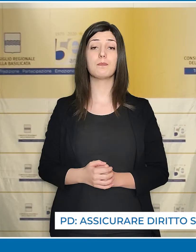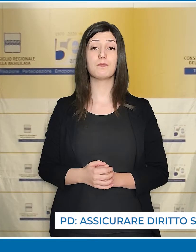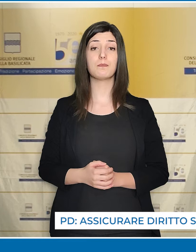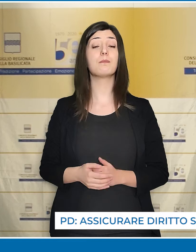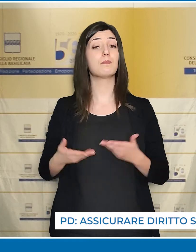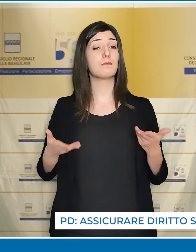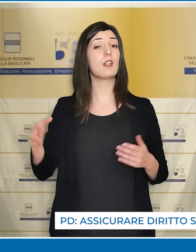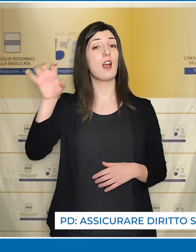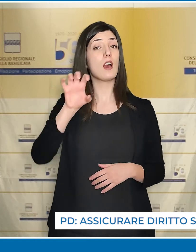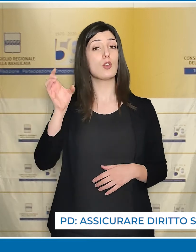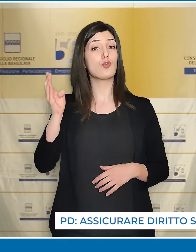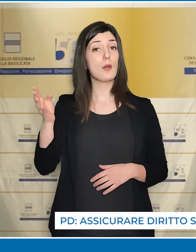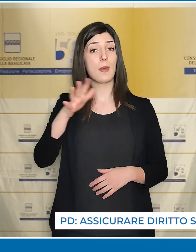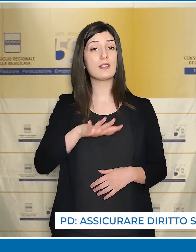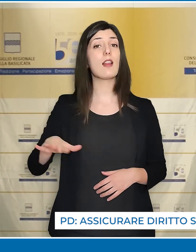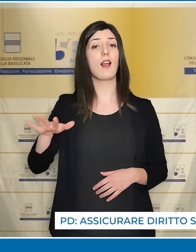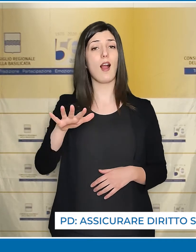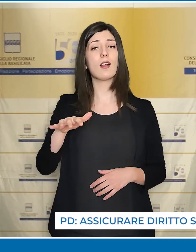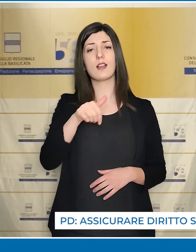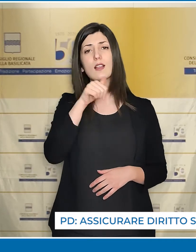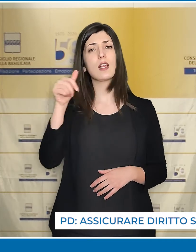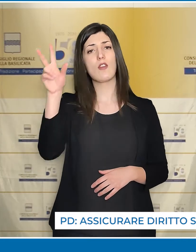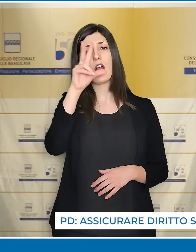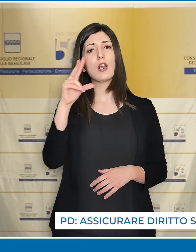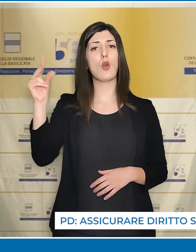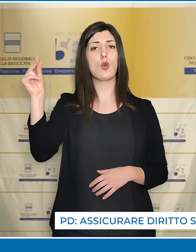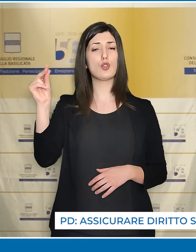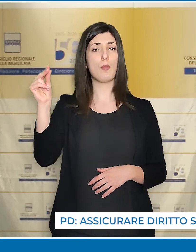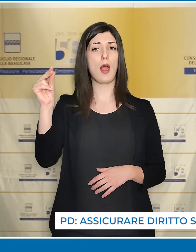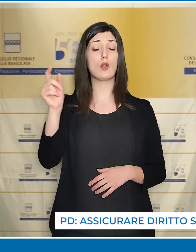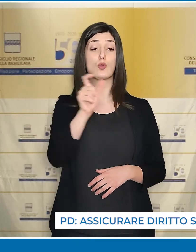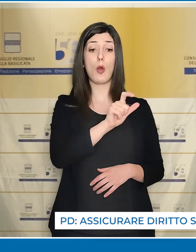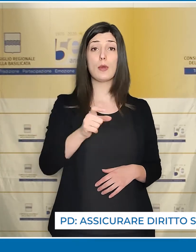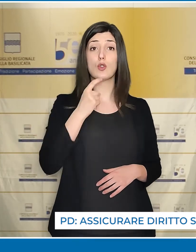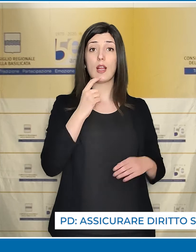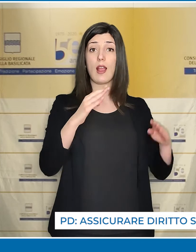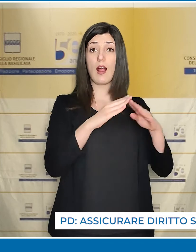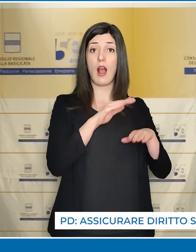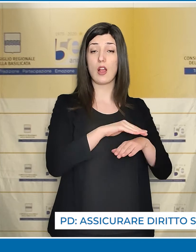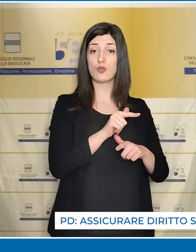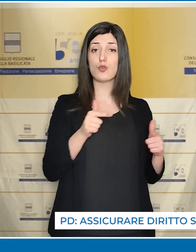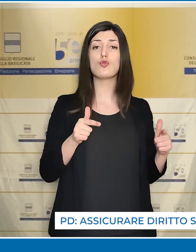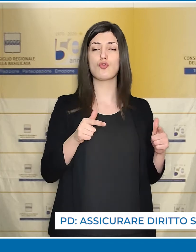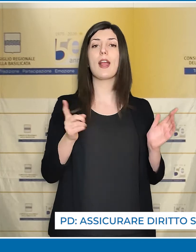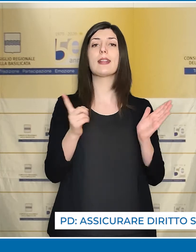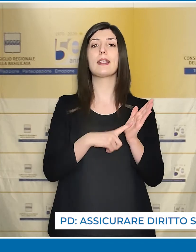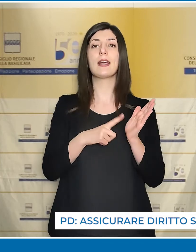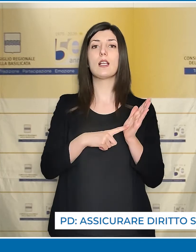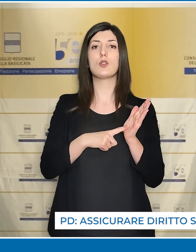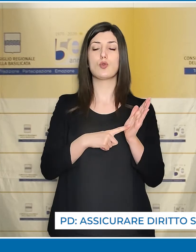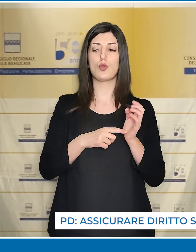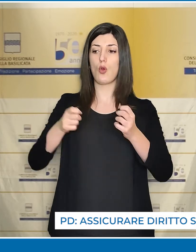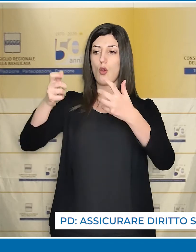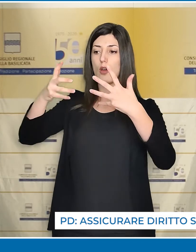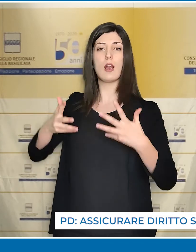È tempo che anche la Regione Basilicata riconosca alle persone senza dimora